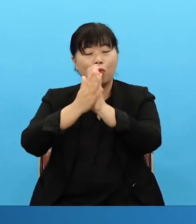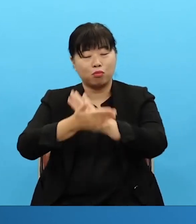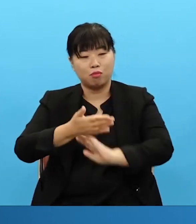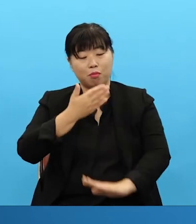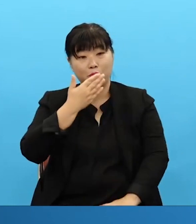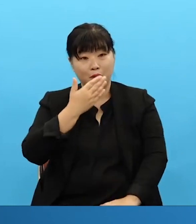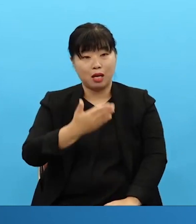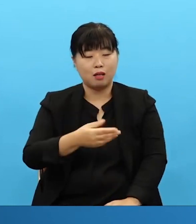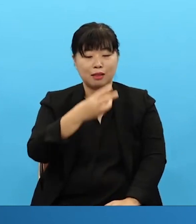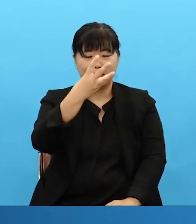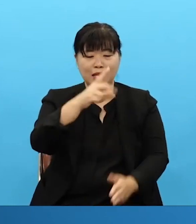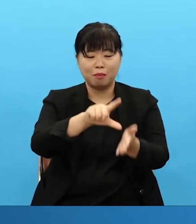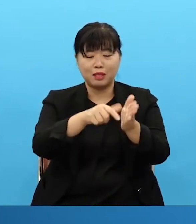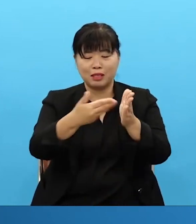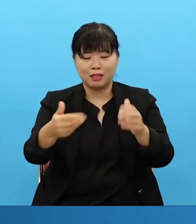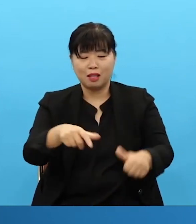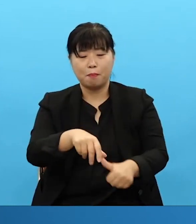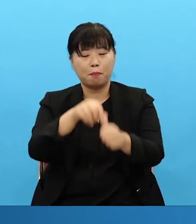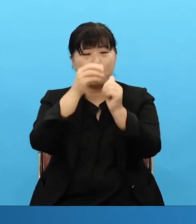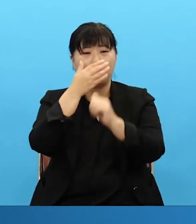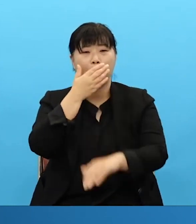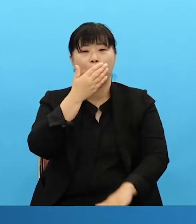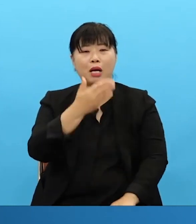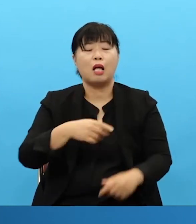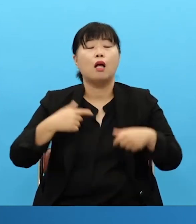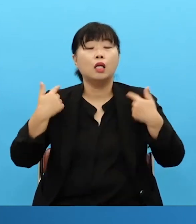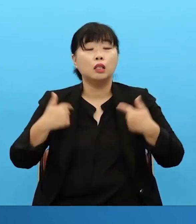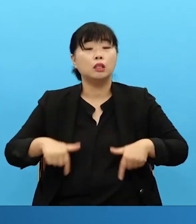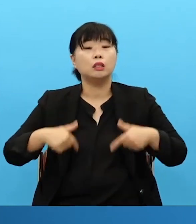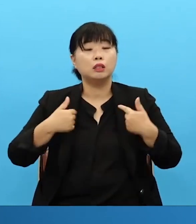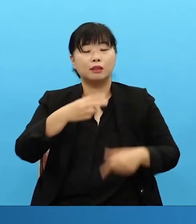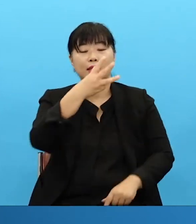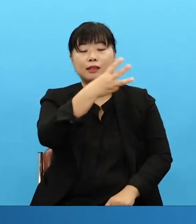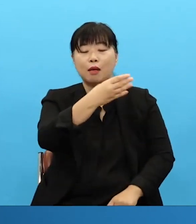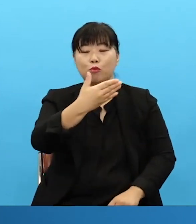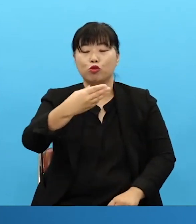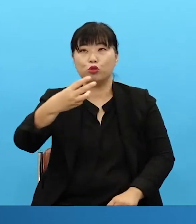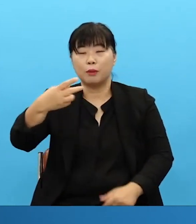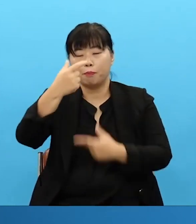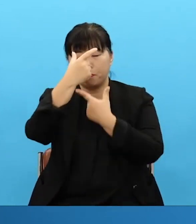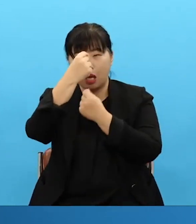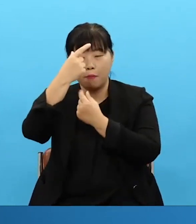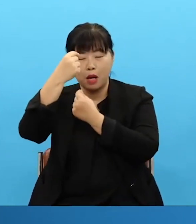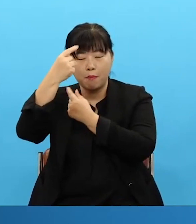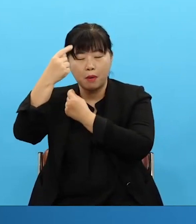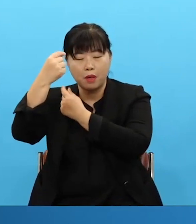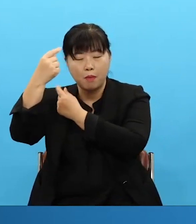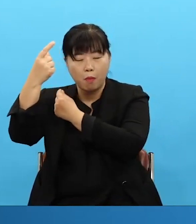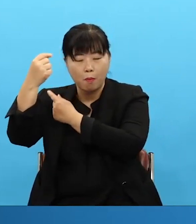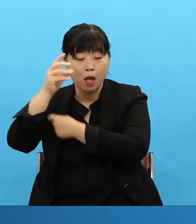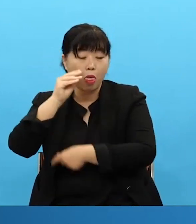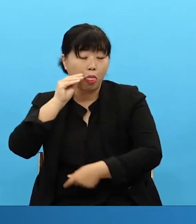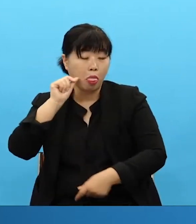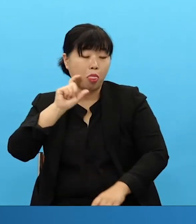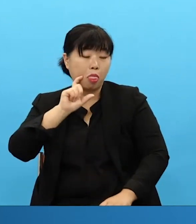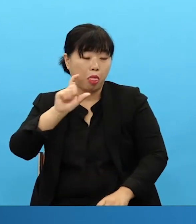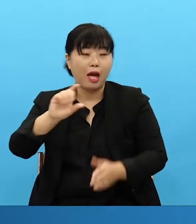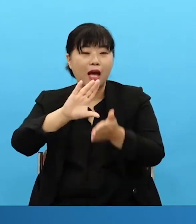살릴 수 있어요. We can save the three ages. can save the three ages. This must always be within our